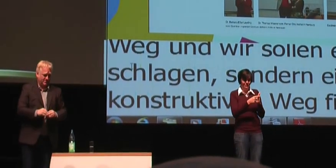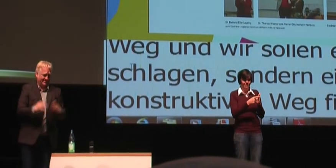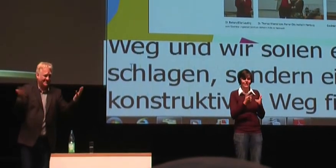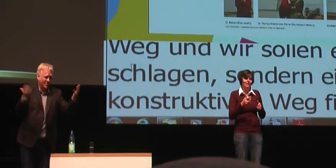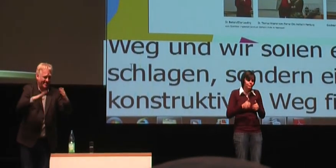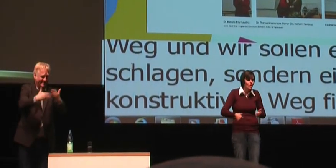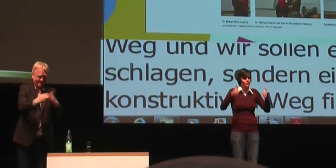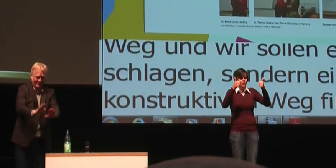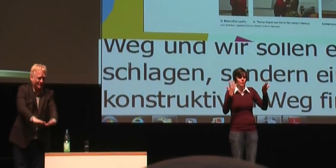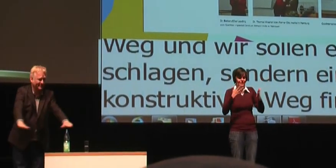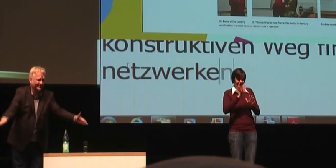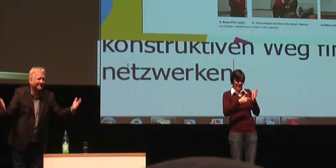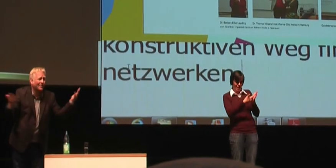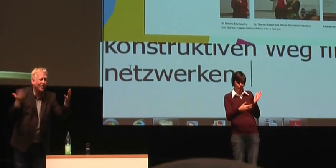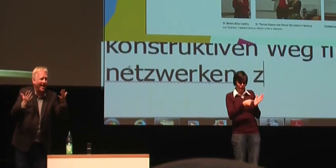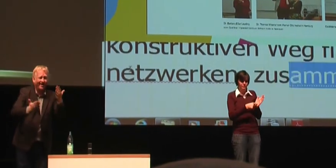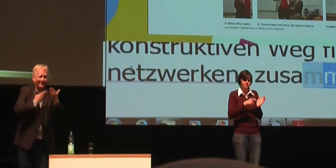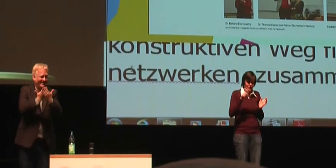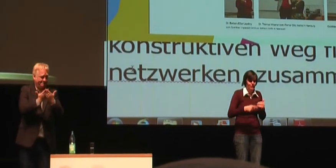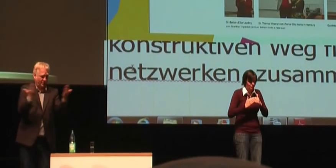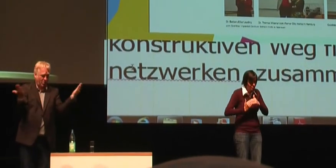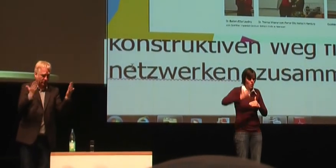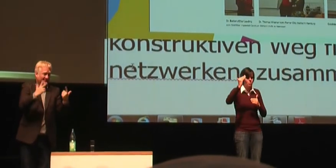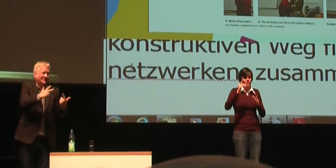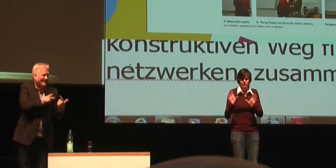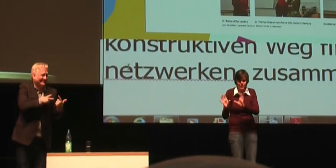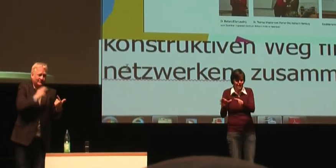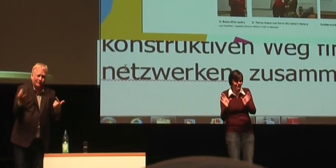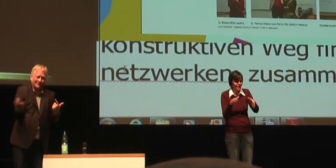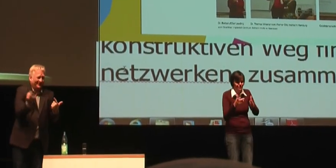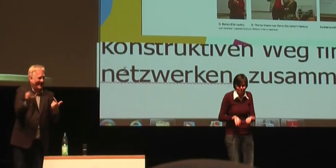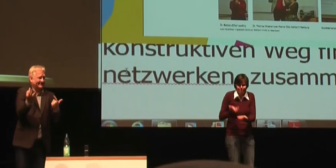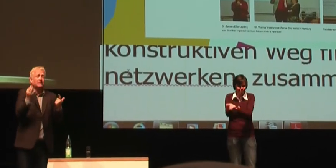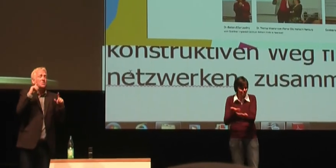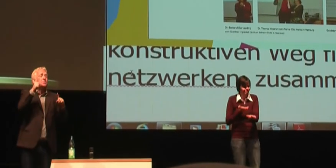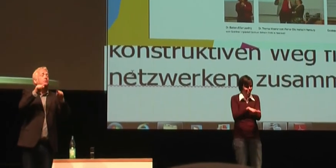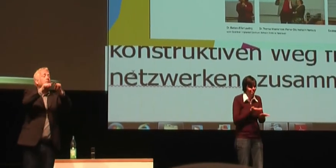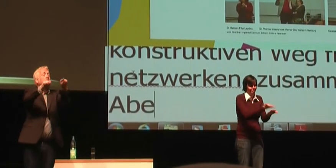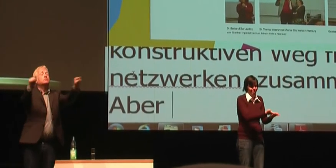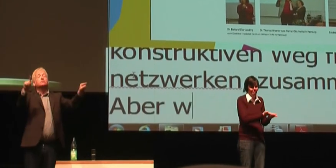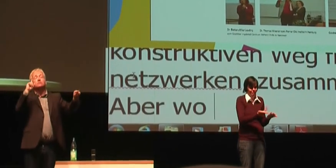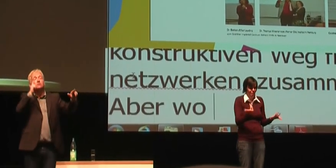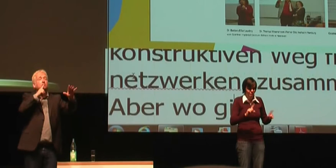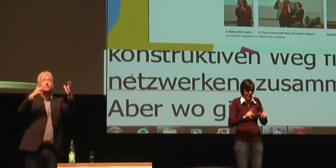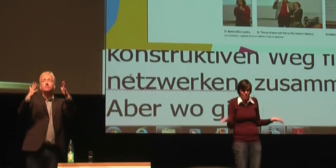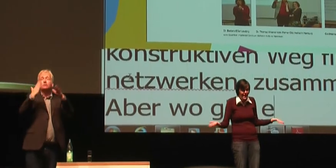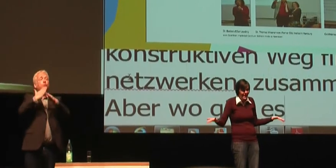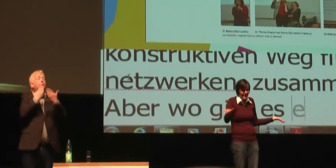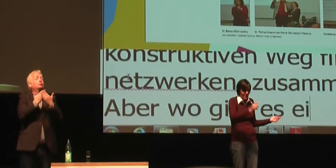Und diese Frage, die mir auf den Nägeln brennt, wo gibt es eigentlich gebärdensprachliches Angebot? Ich halte das in Deutschland für nicht